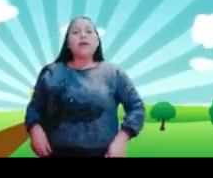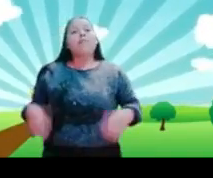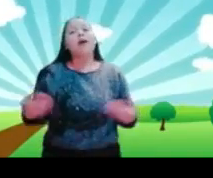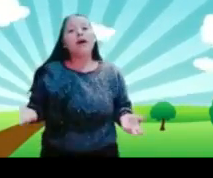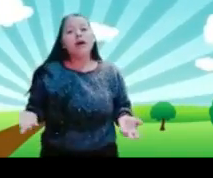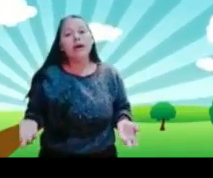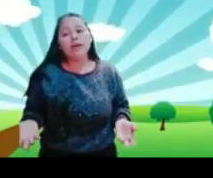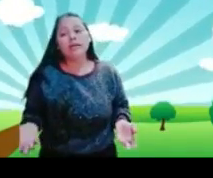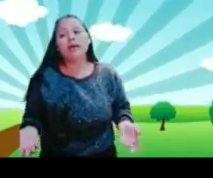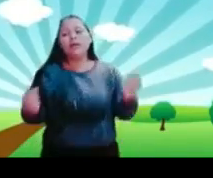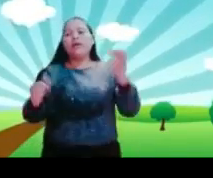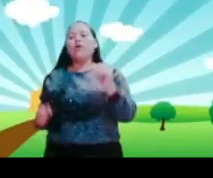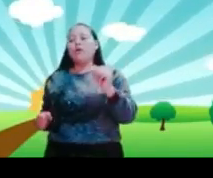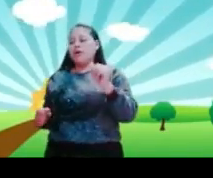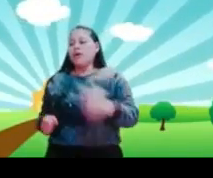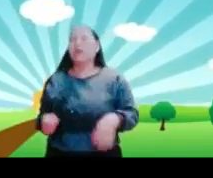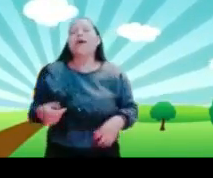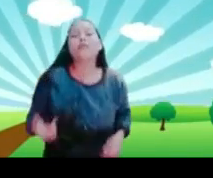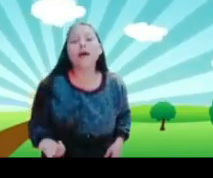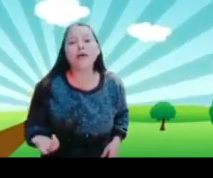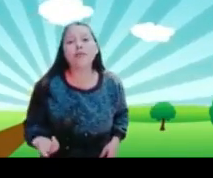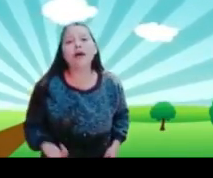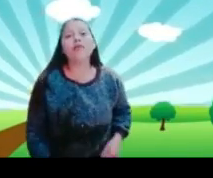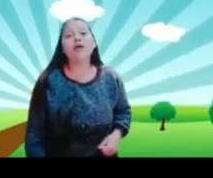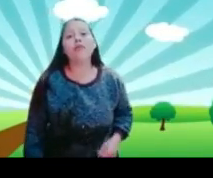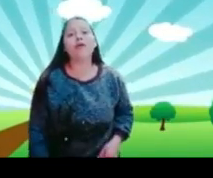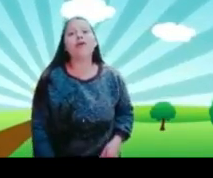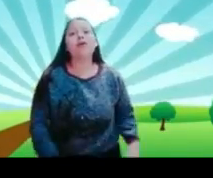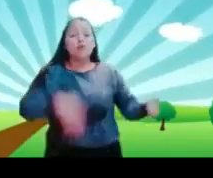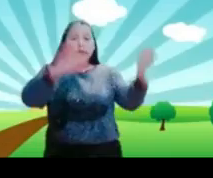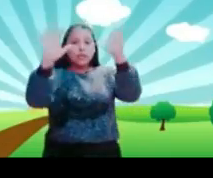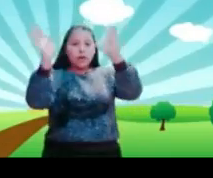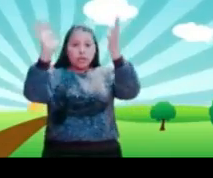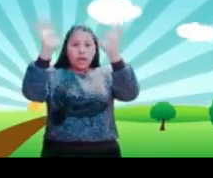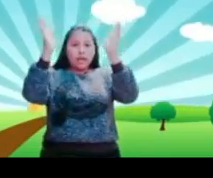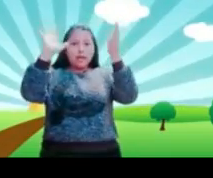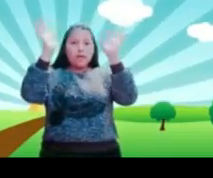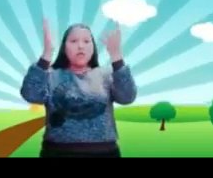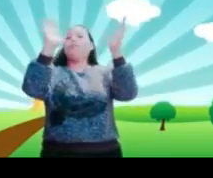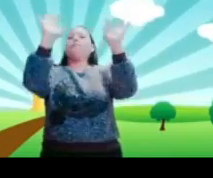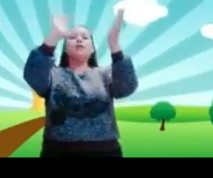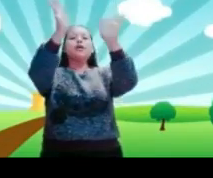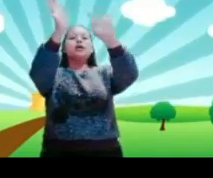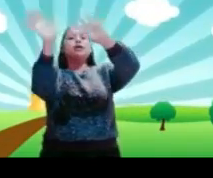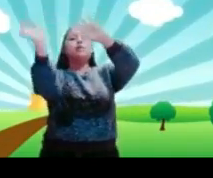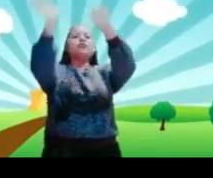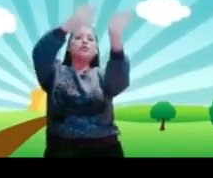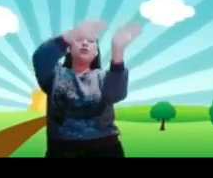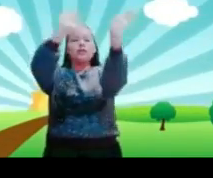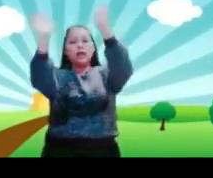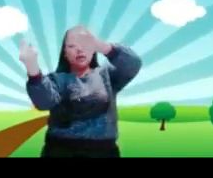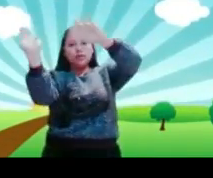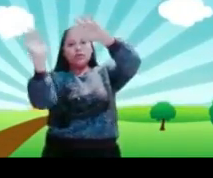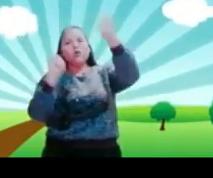Me he divertido hoy, cantando y bailando voy. Nuestro día terminó, diremos